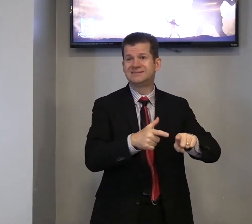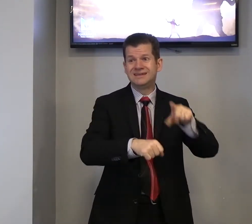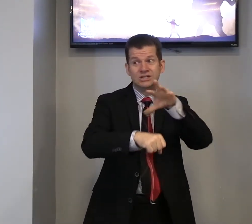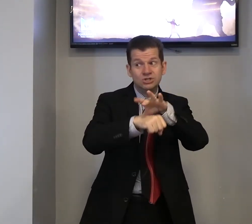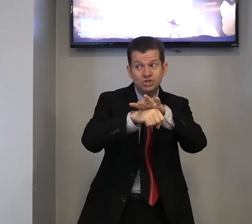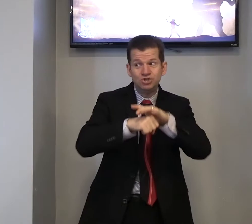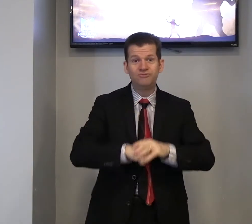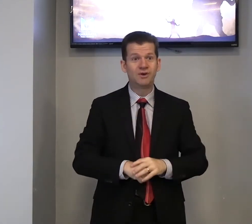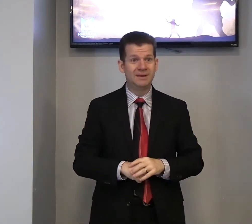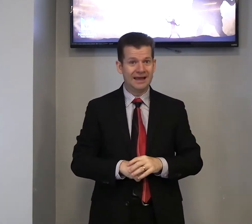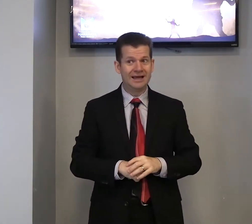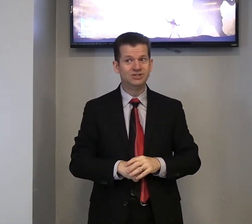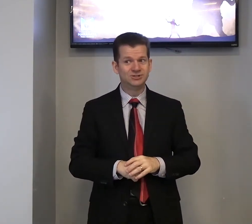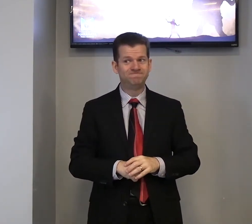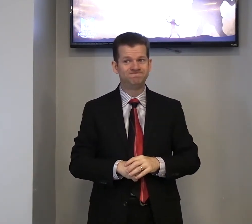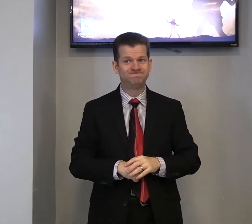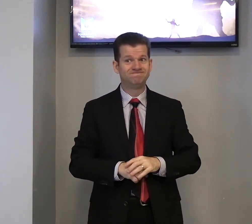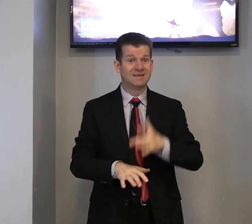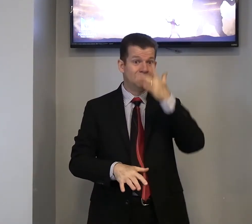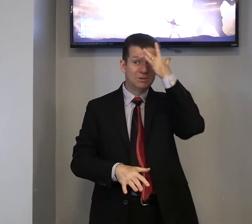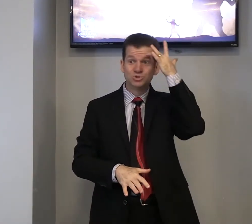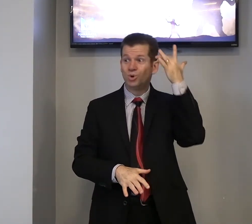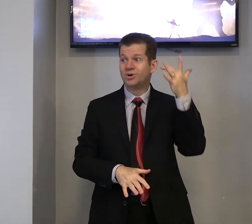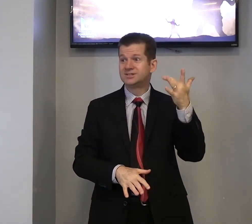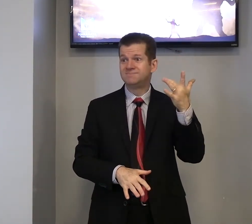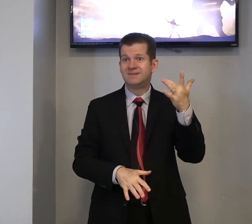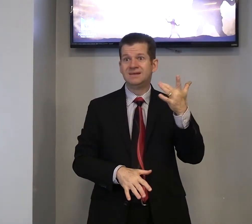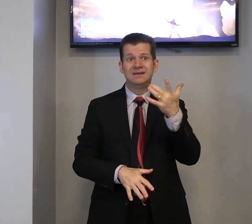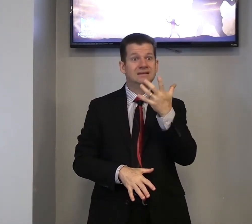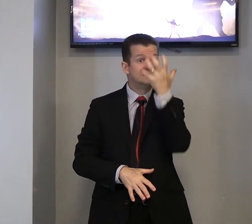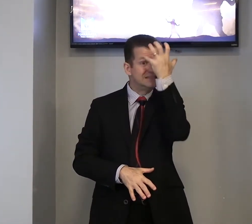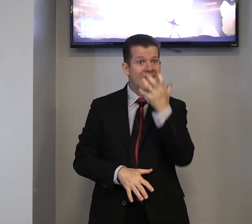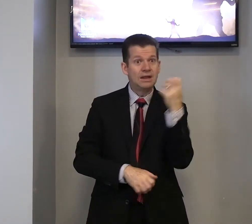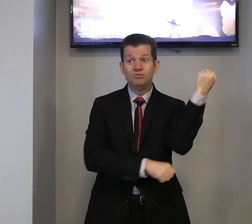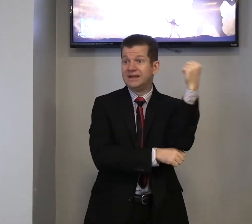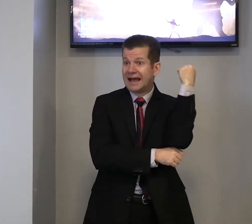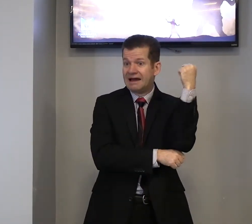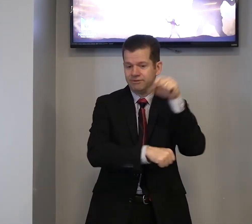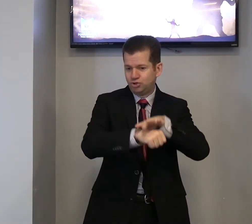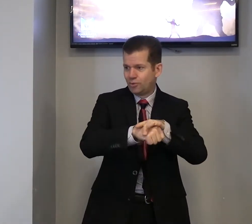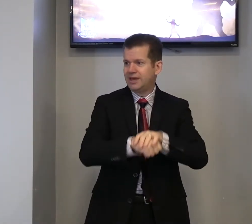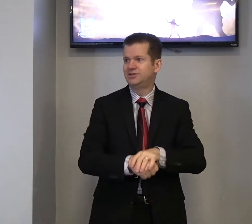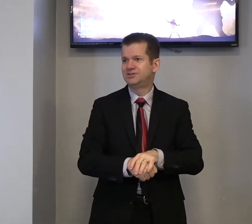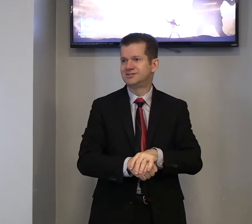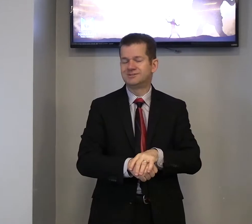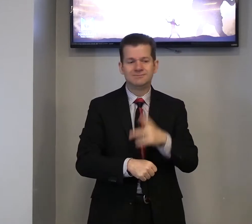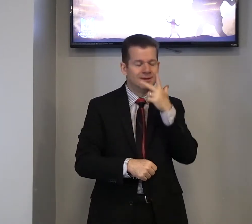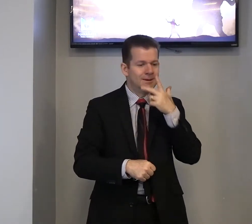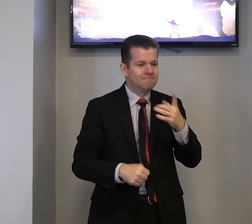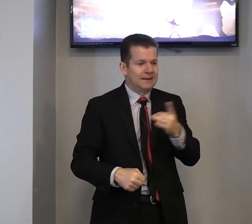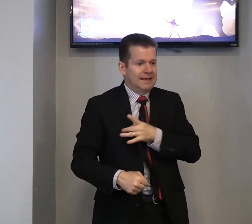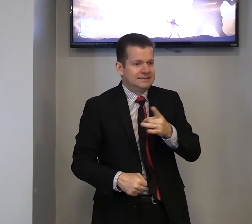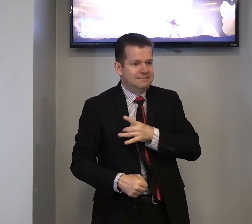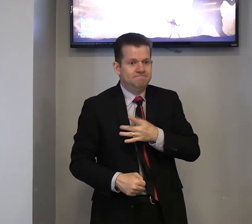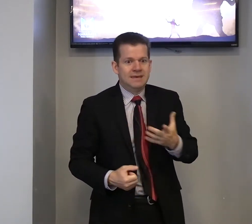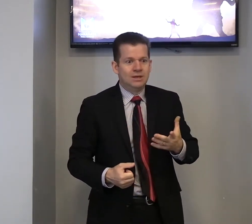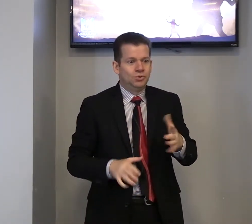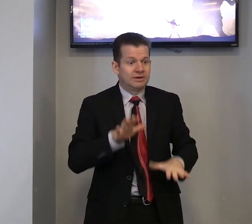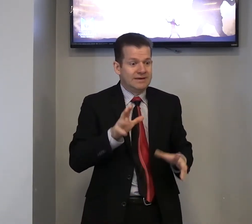de enfermidade. Pessoas sérias, graves, doentes, parecem medo, talvez